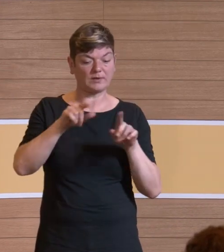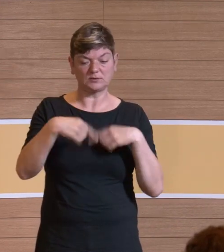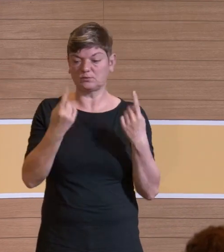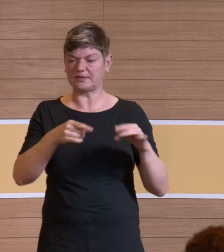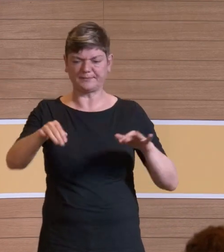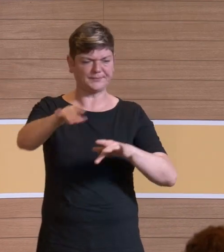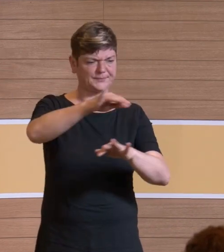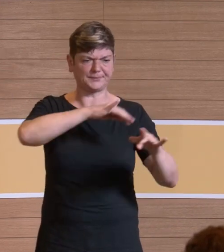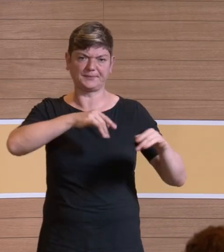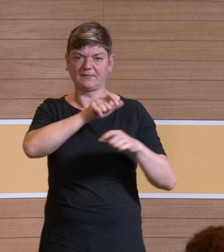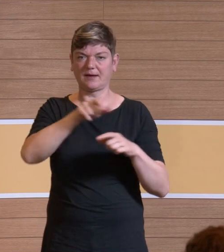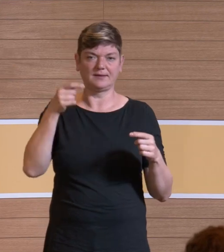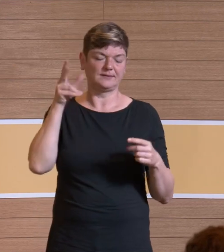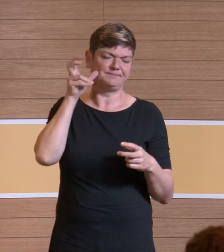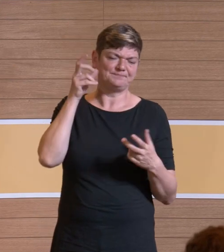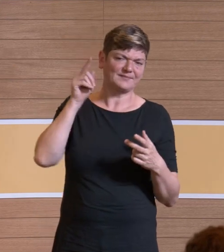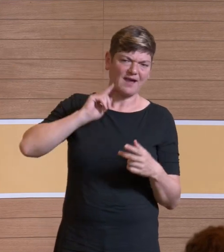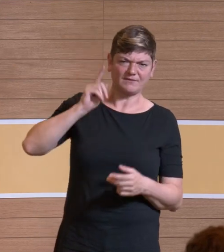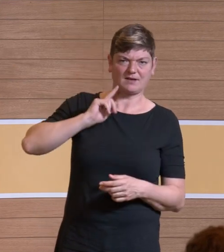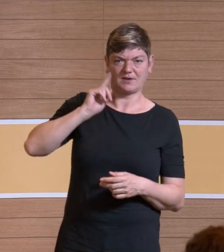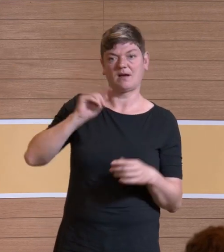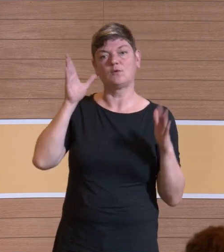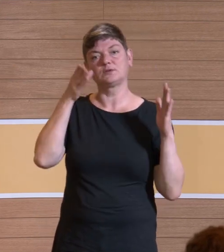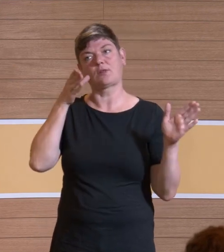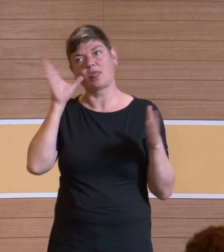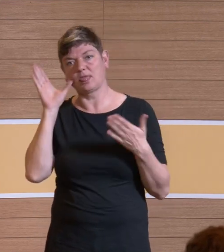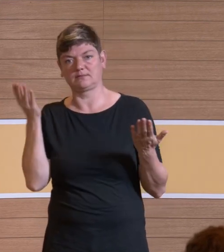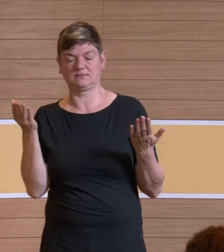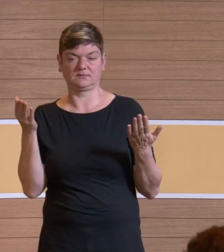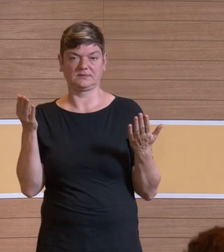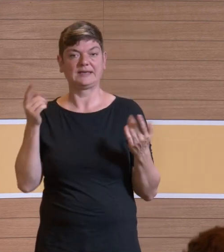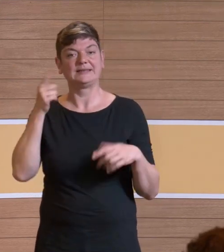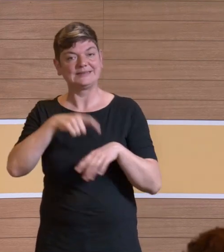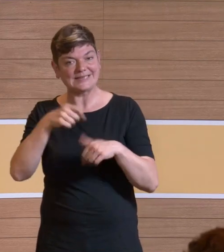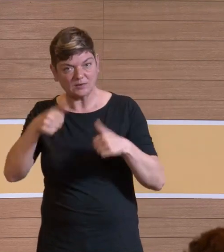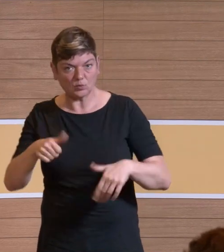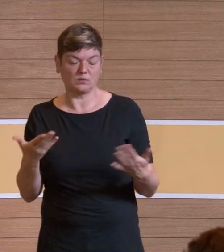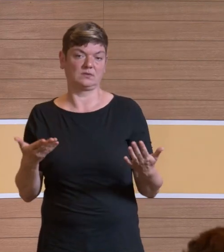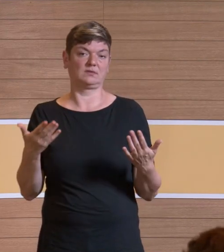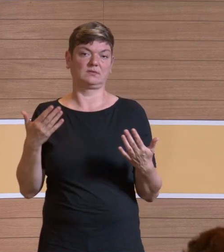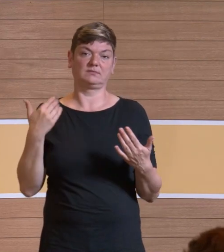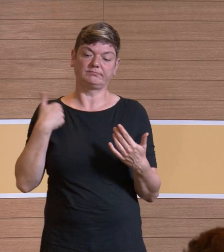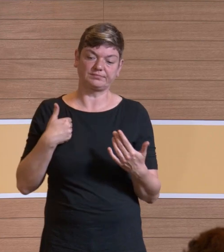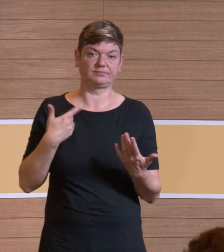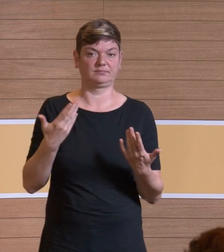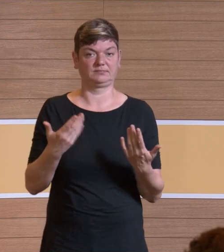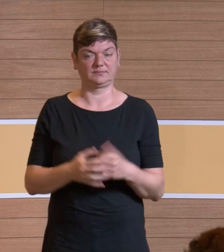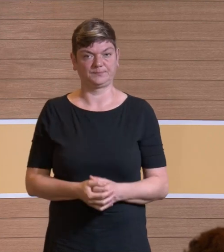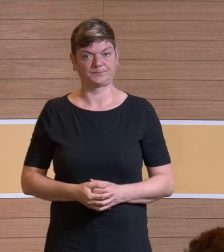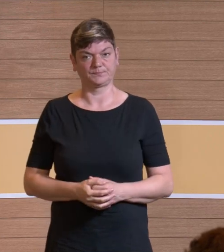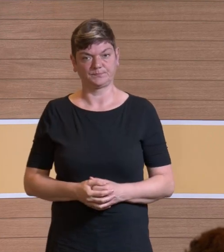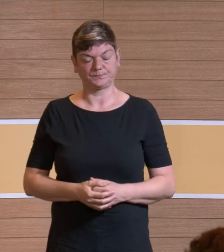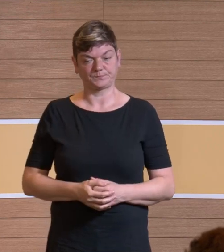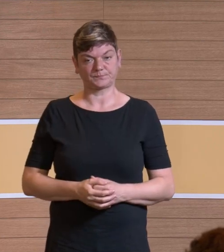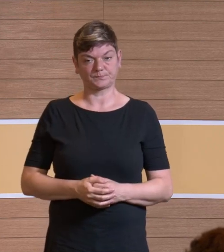Umständen nervt, die Konzentration schwächt. Ja, das lässt dann, der Zeitdruck entsprechend das Ganze noch unterstützt. Ein wesentlicher